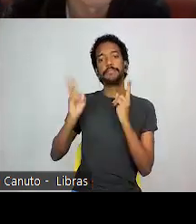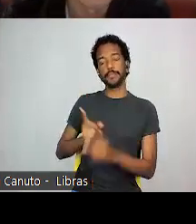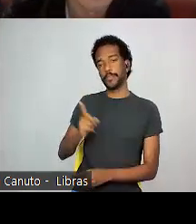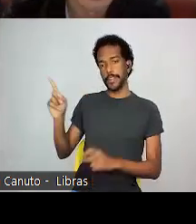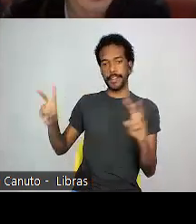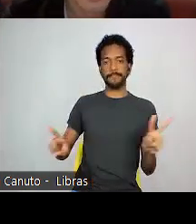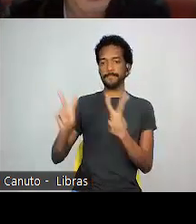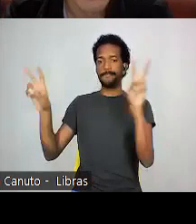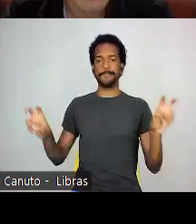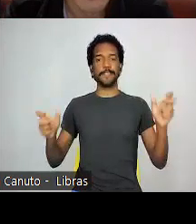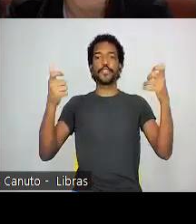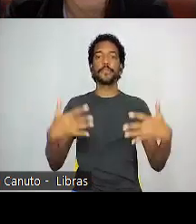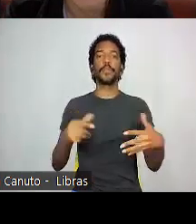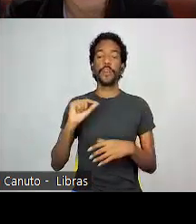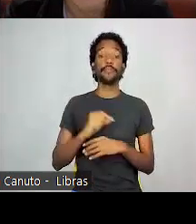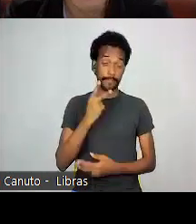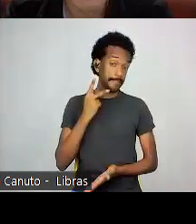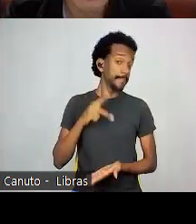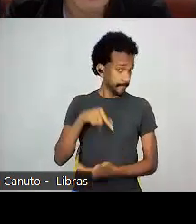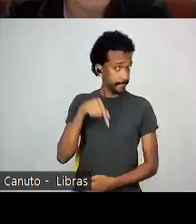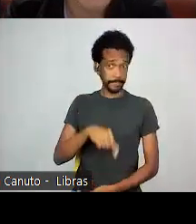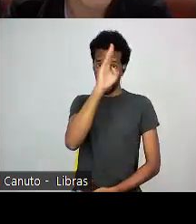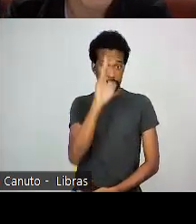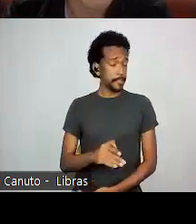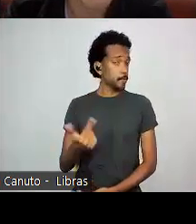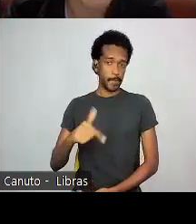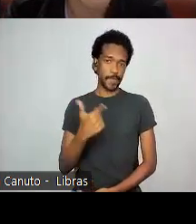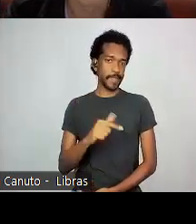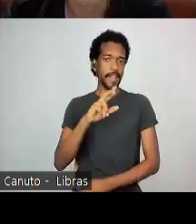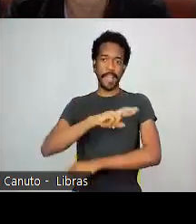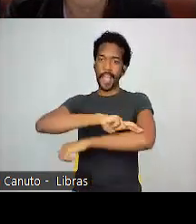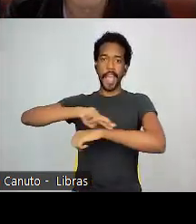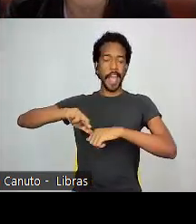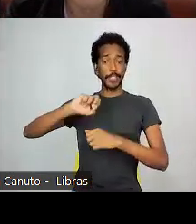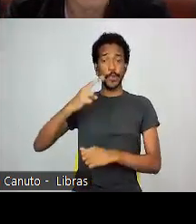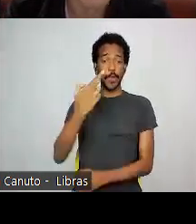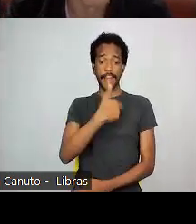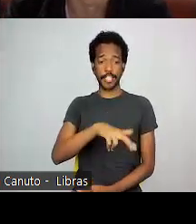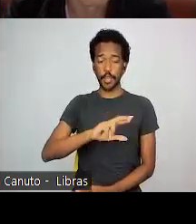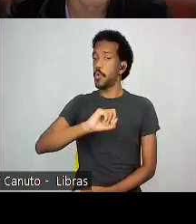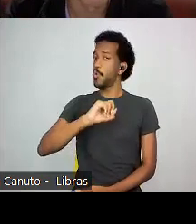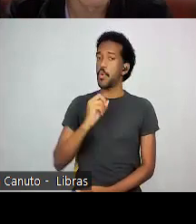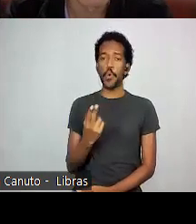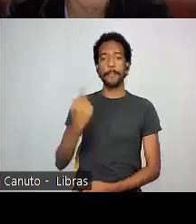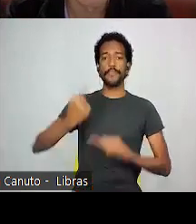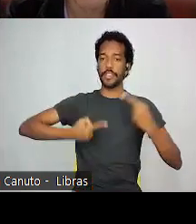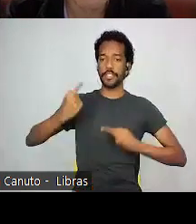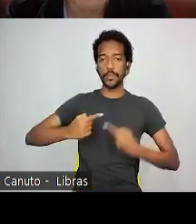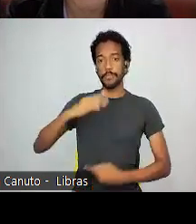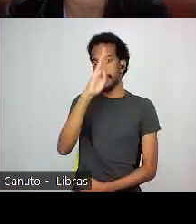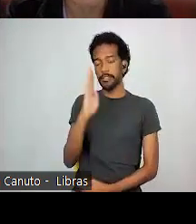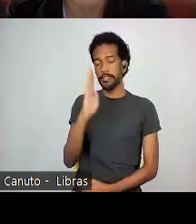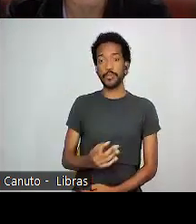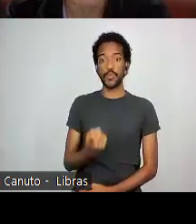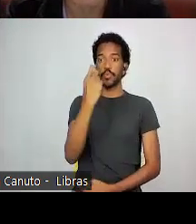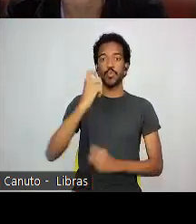diz, realmente no Brasil não existe preconceito de raça, nem preconceito religioso ou político. O Brasil foi o único país do mundo